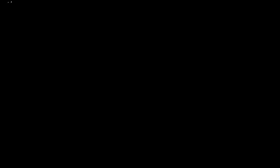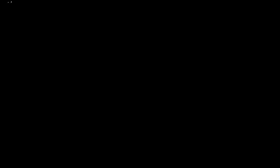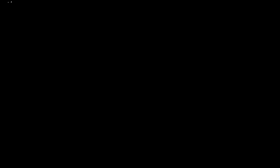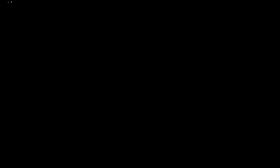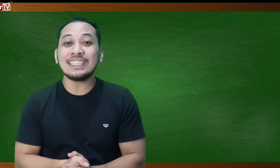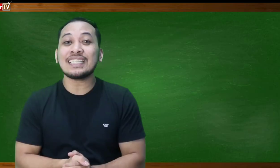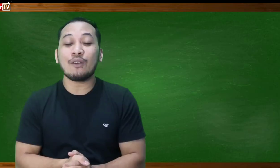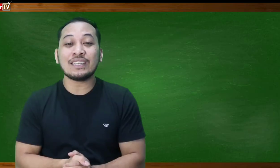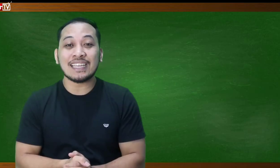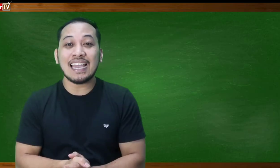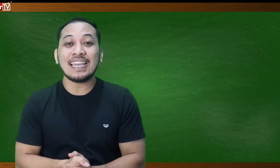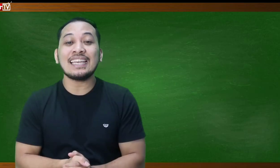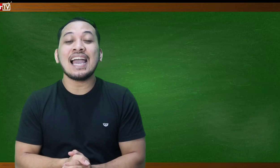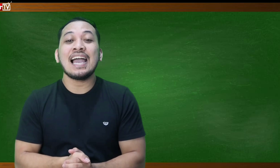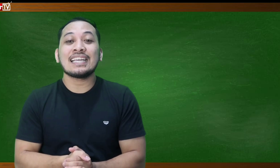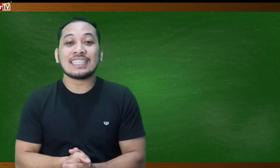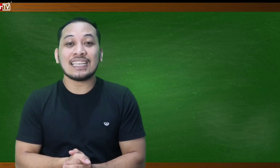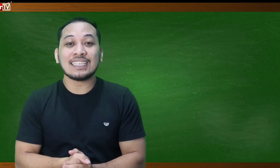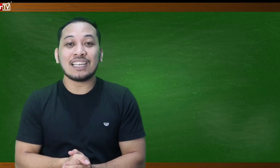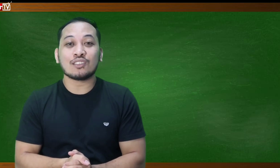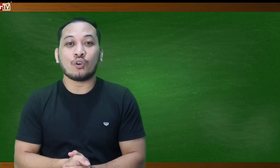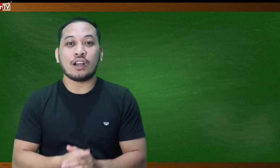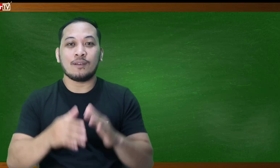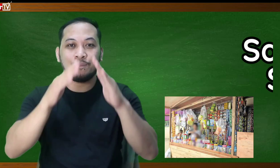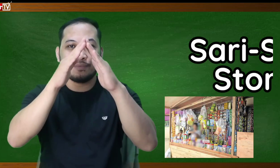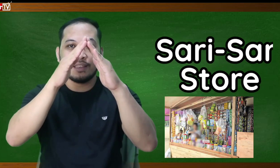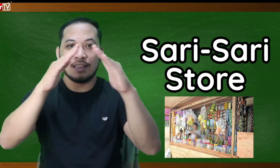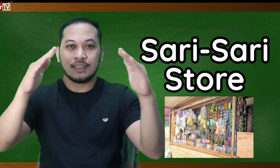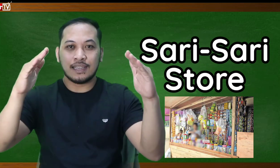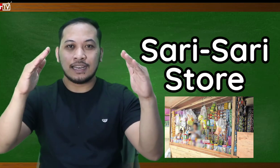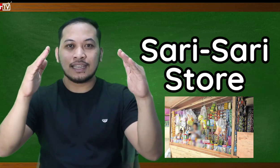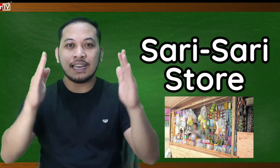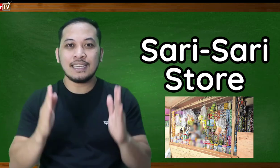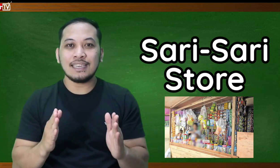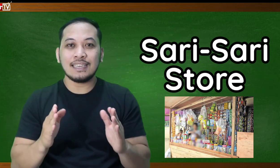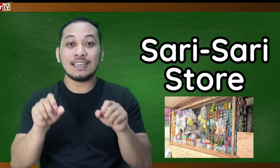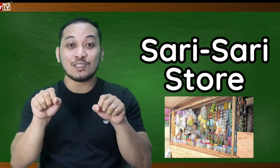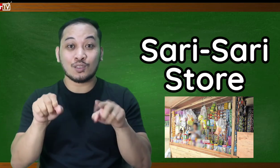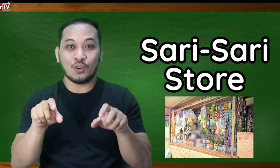This is how we sign Sari Sari Store Sari Sari Store